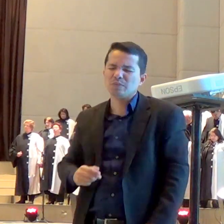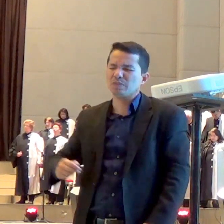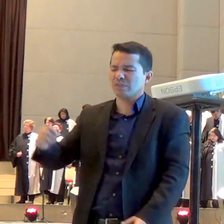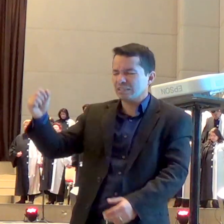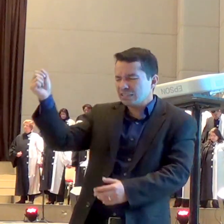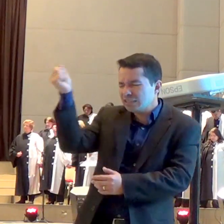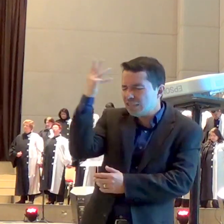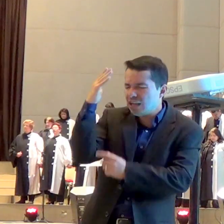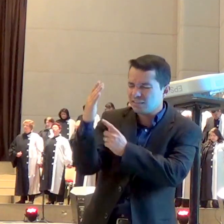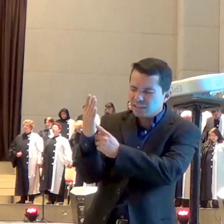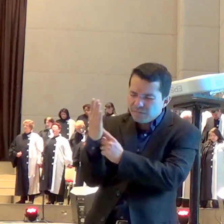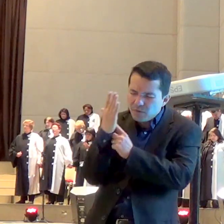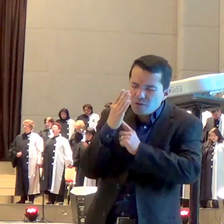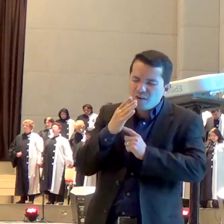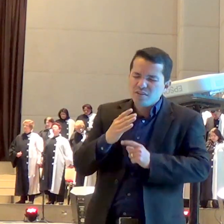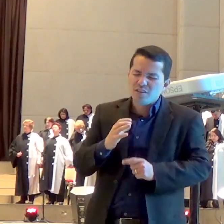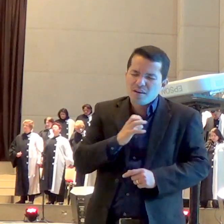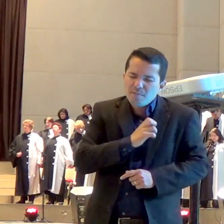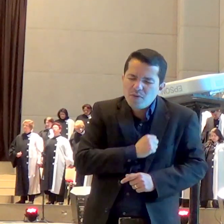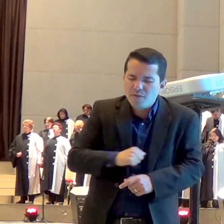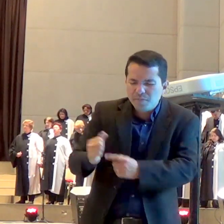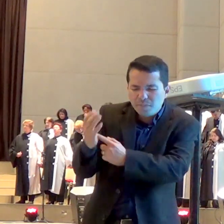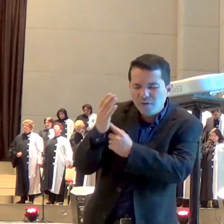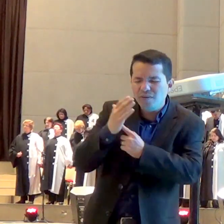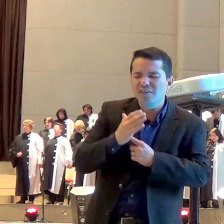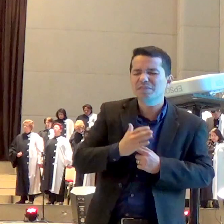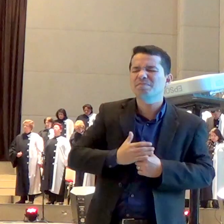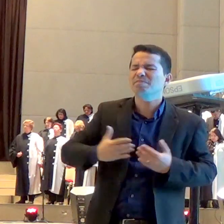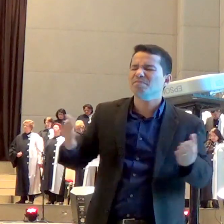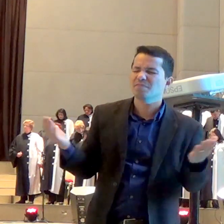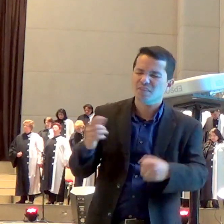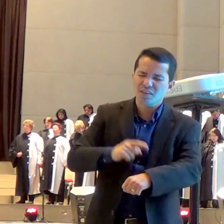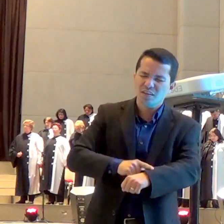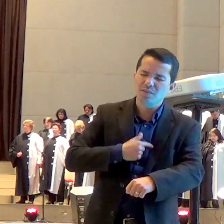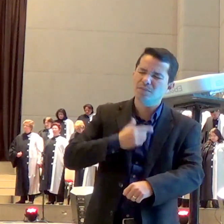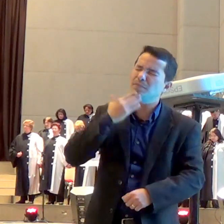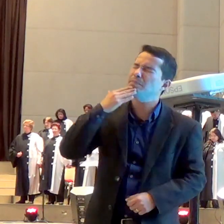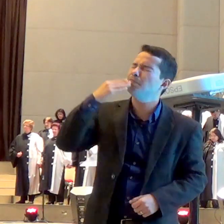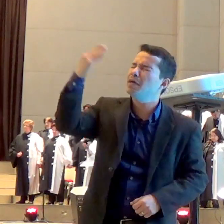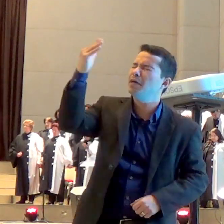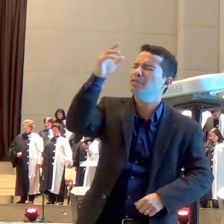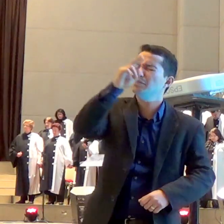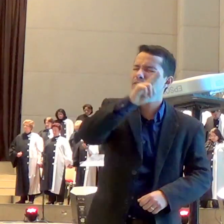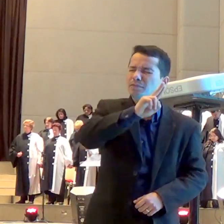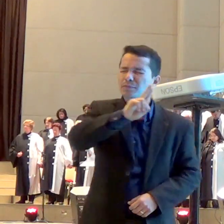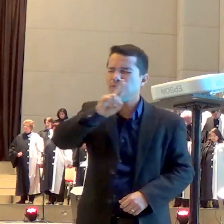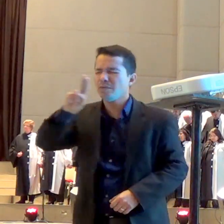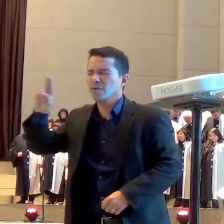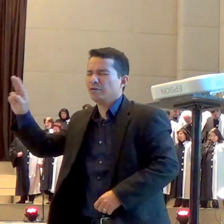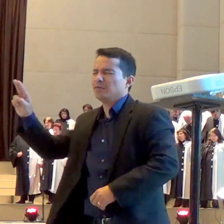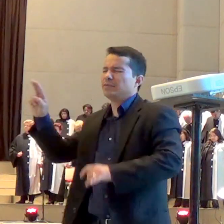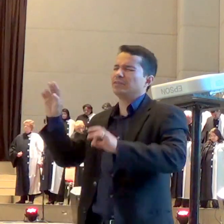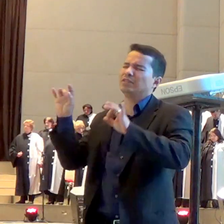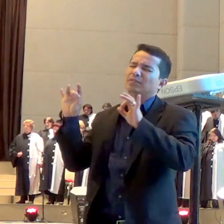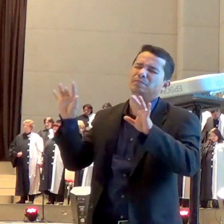nossas vidas e nesta hora pai eu quero te pedir em nome de Jesus começa a movimentar os